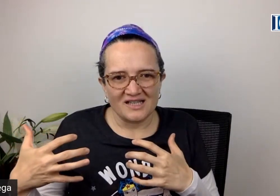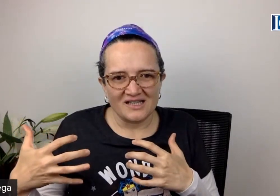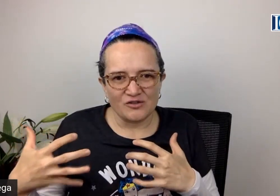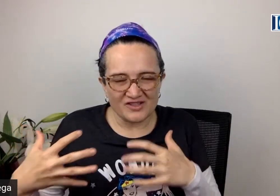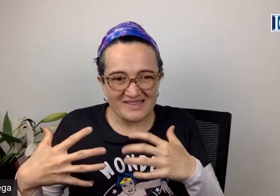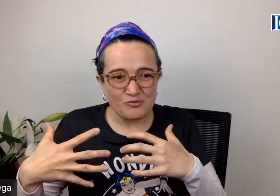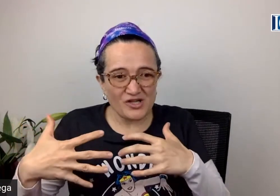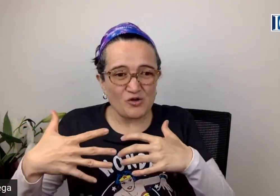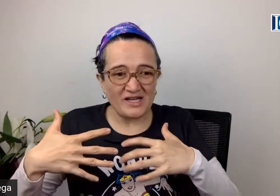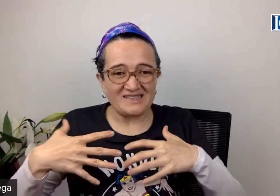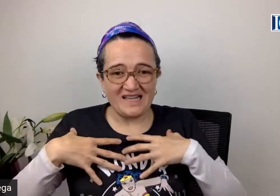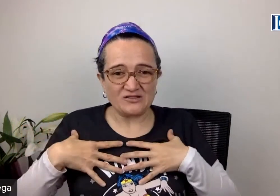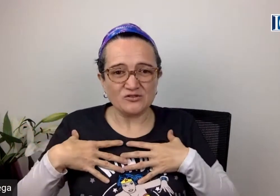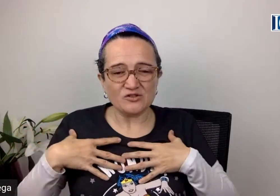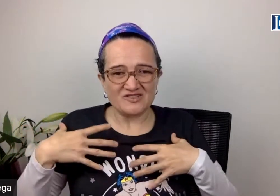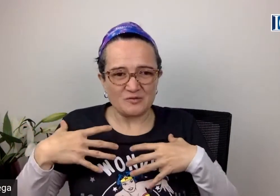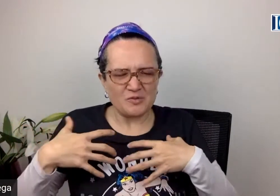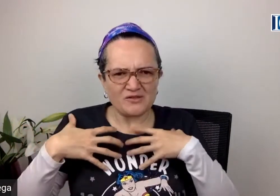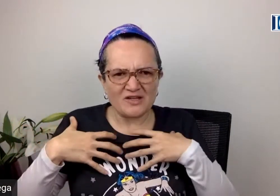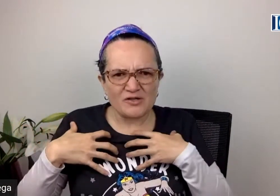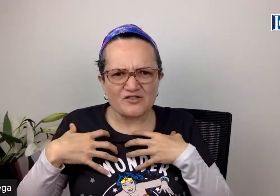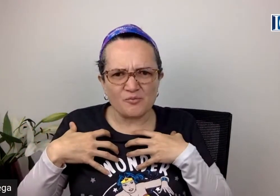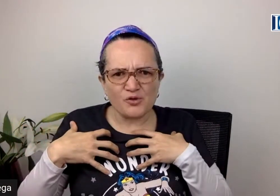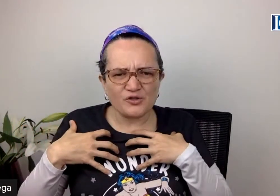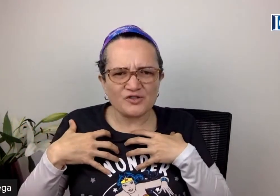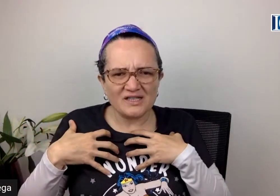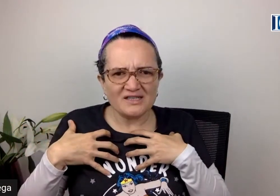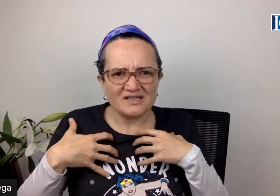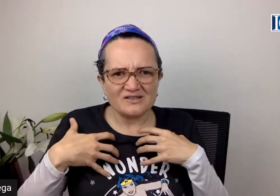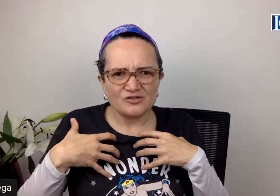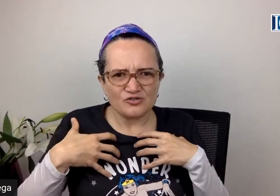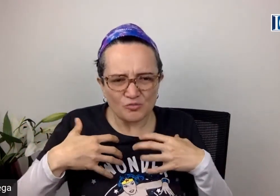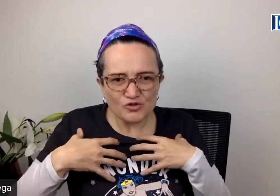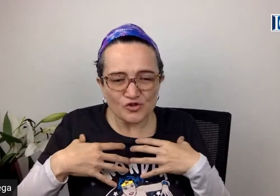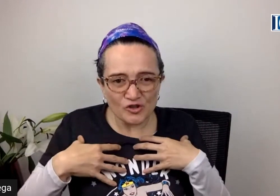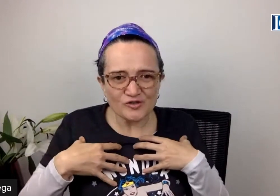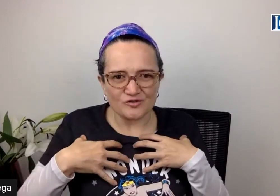Los que estamos reconectando, lo que estamos pidiendo es la conexión poderosa somos nosotros.